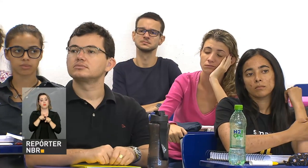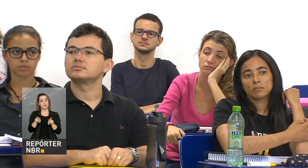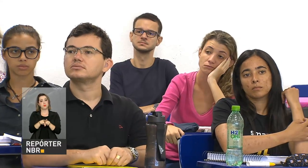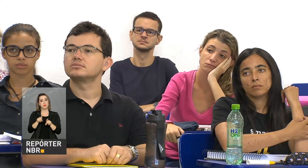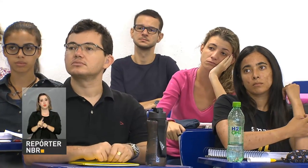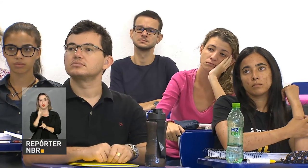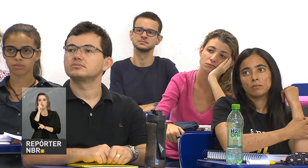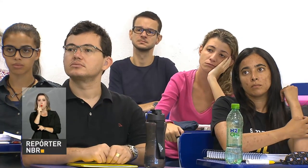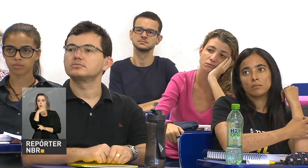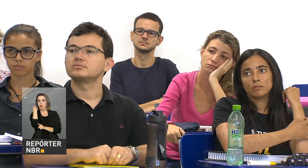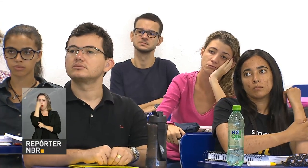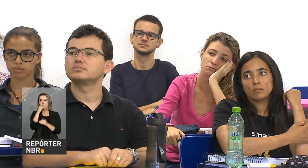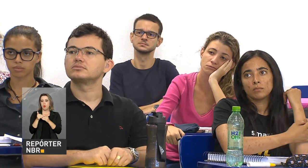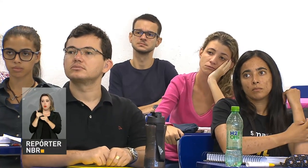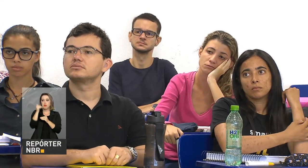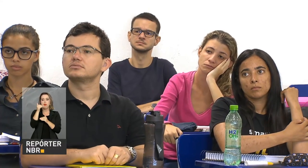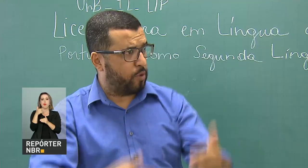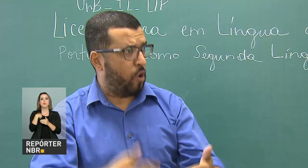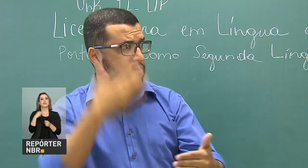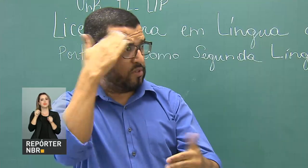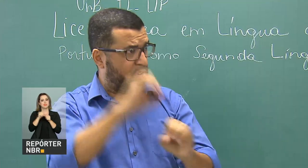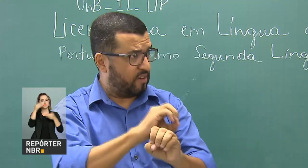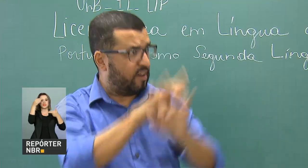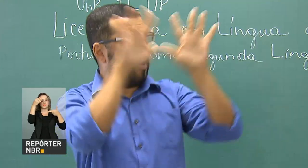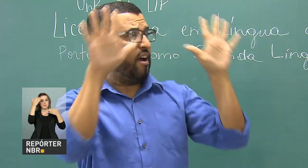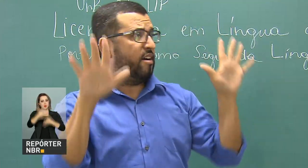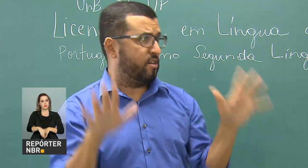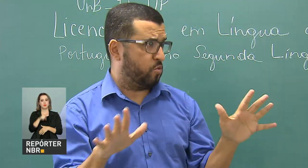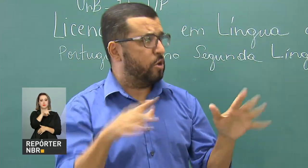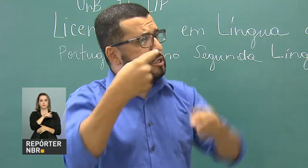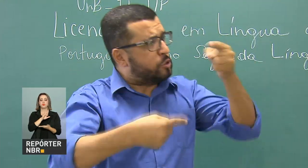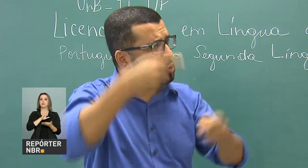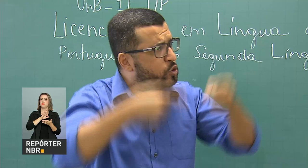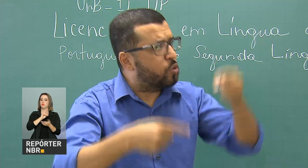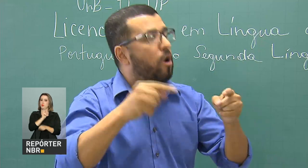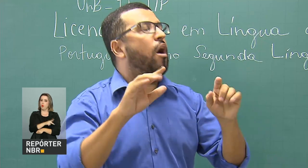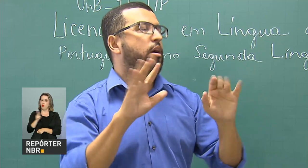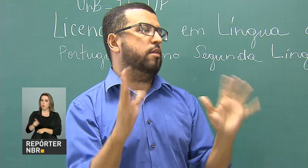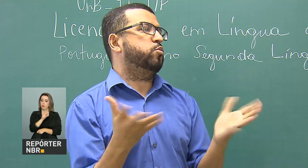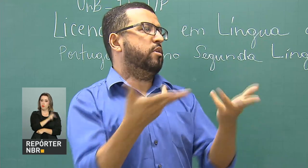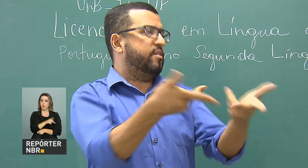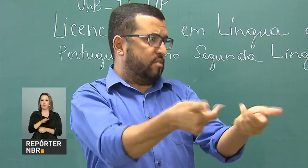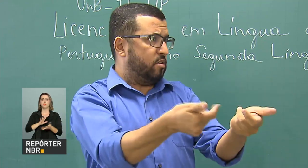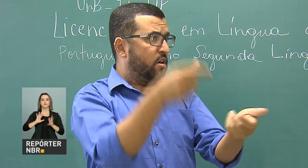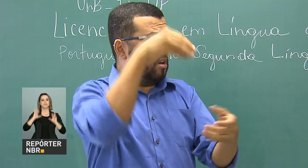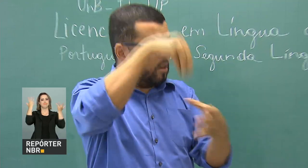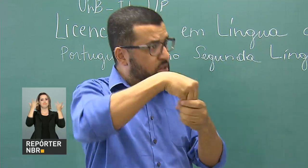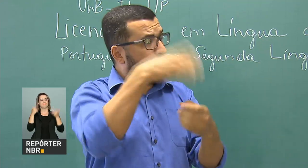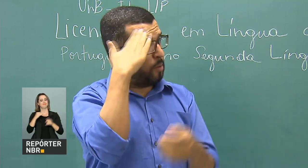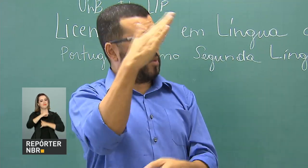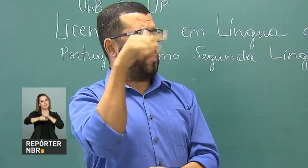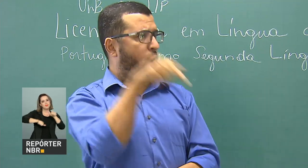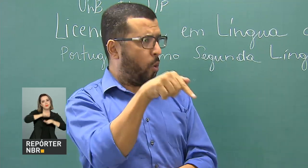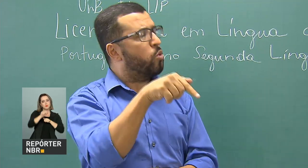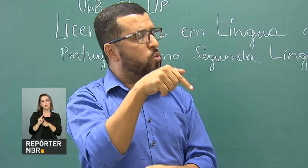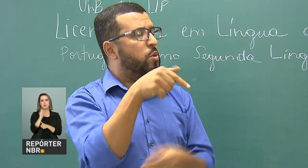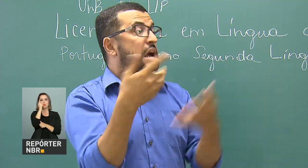hora a mais para fazer o exame. O professor de Libras, Messias, comemora a mudança. Messias foi o primeiro professor